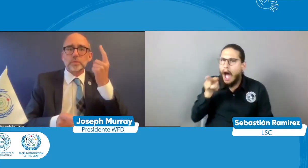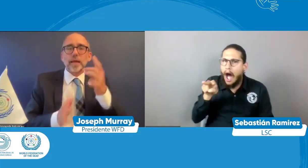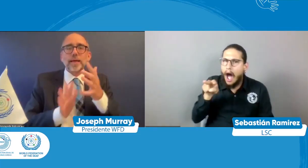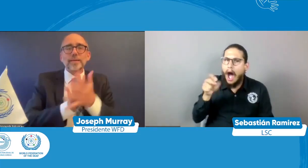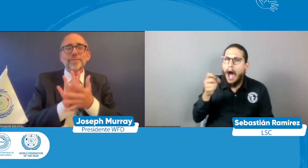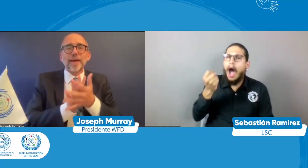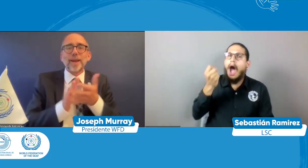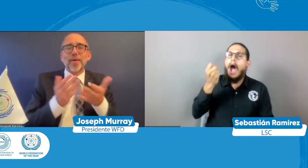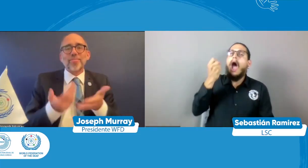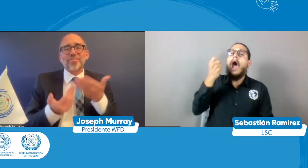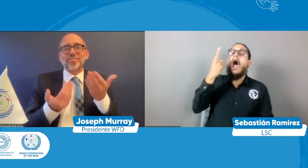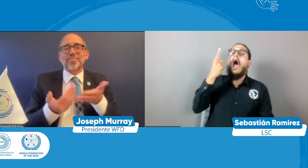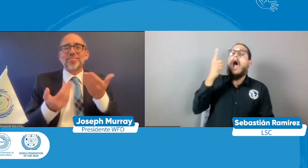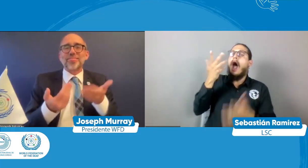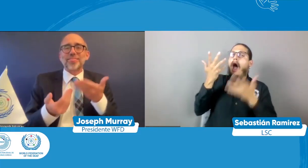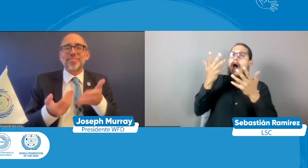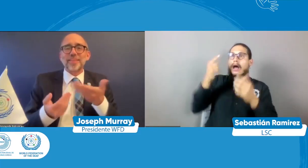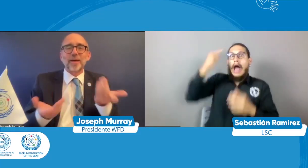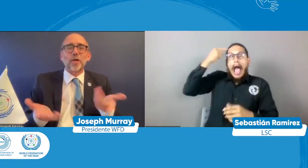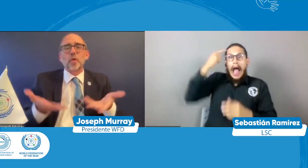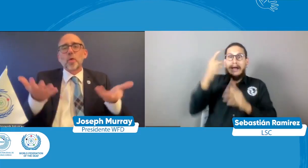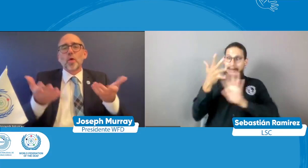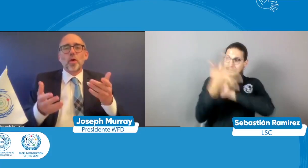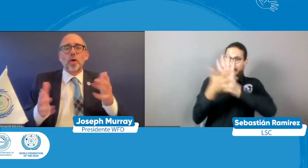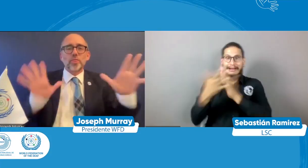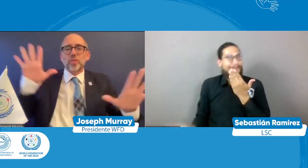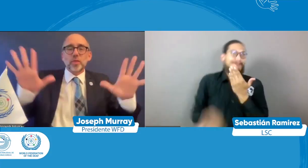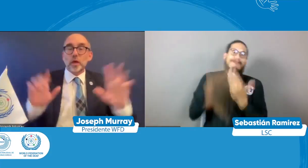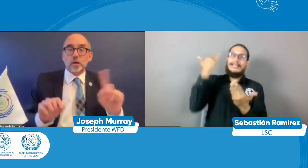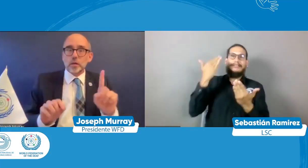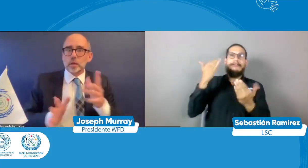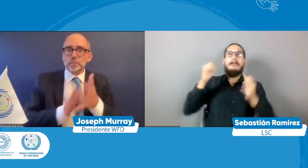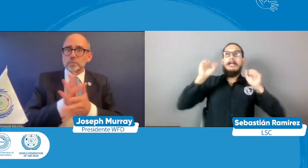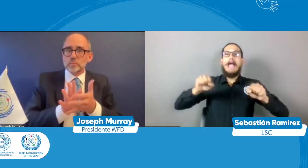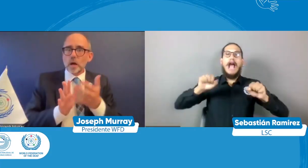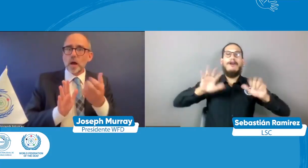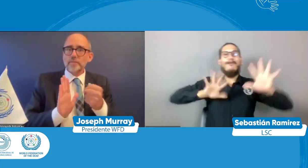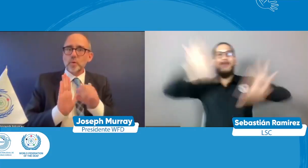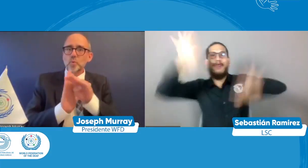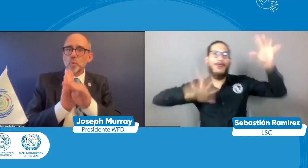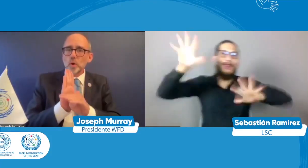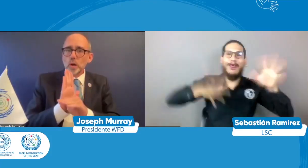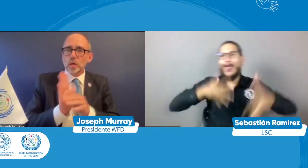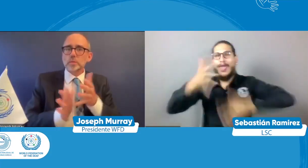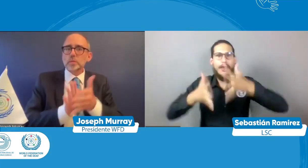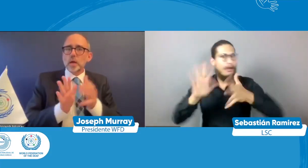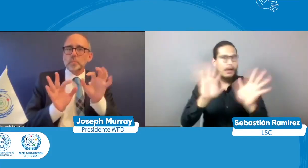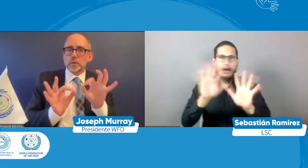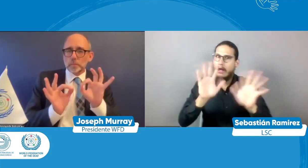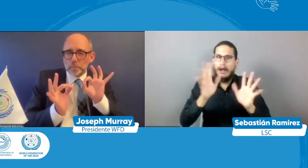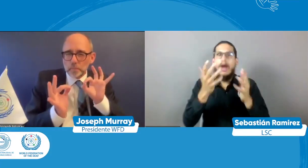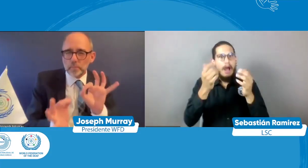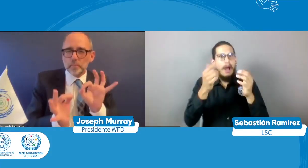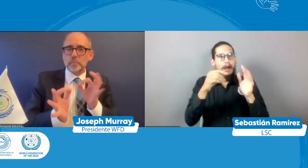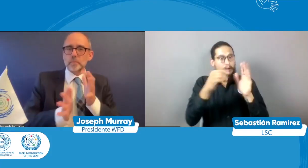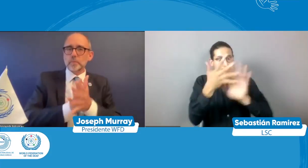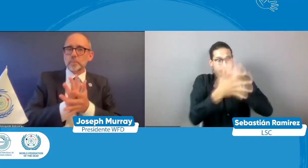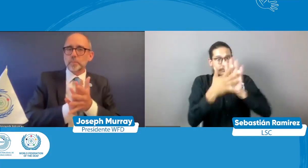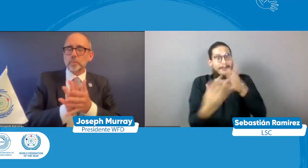risa entonces allí de esa manera le fuimos mostrando que la lengua de señas tiene sus particularidades que